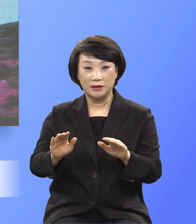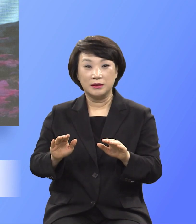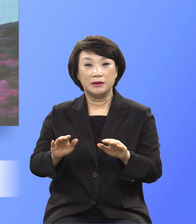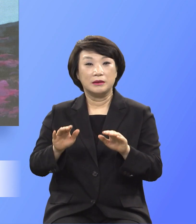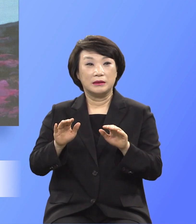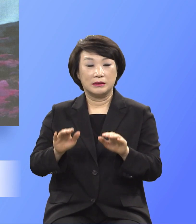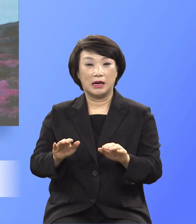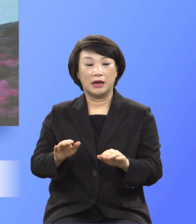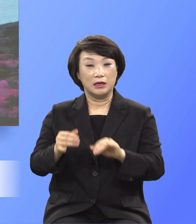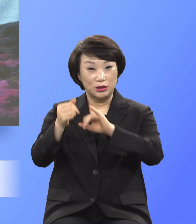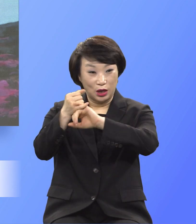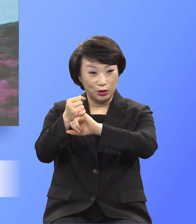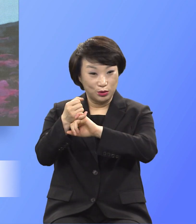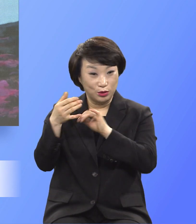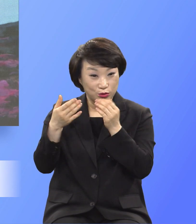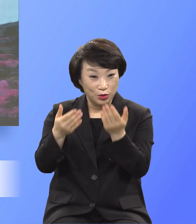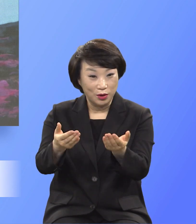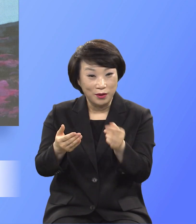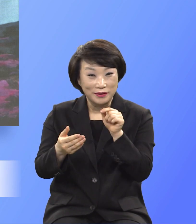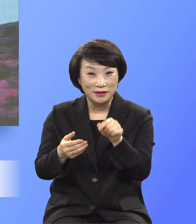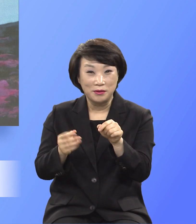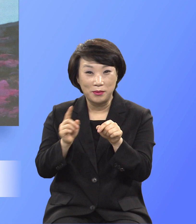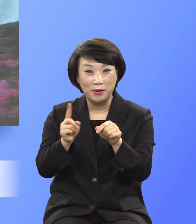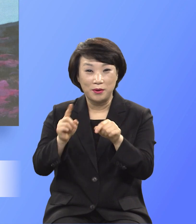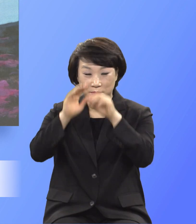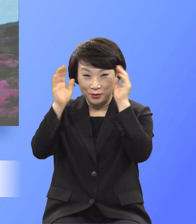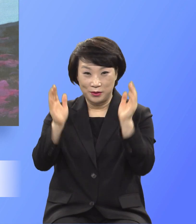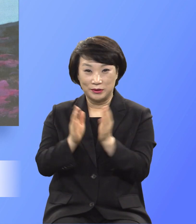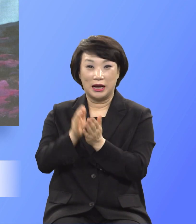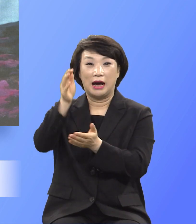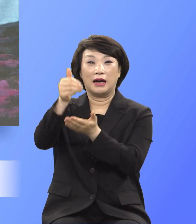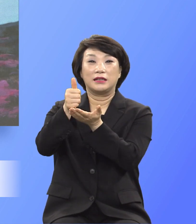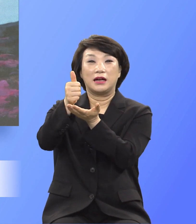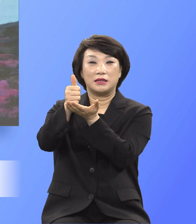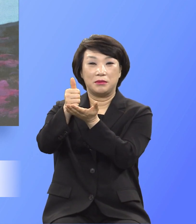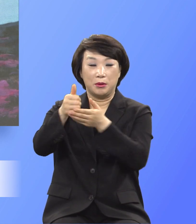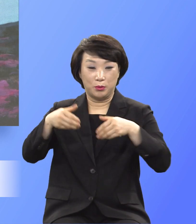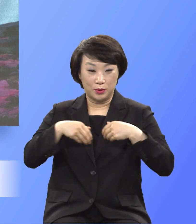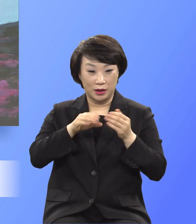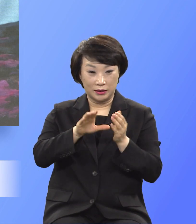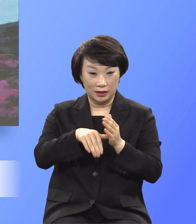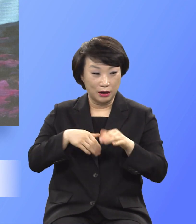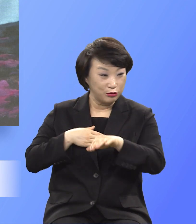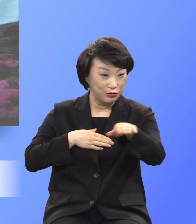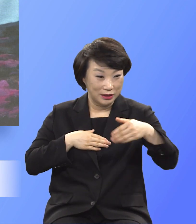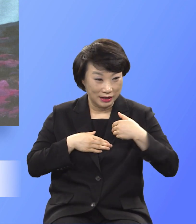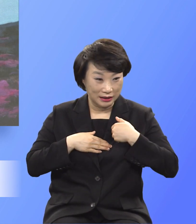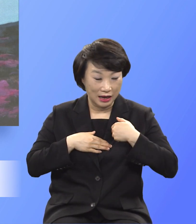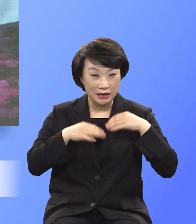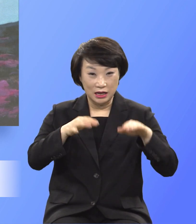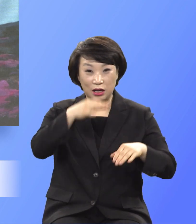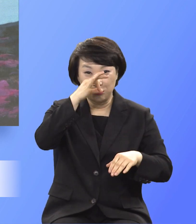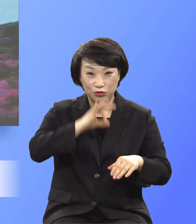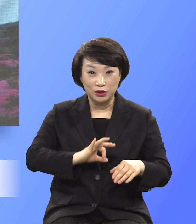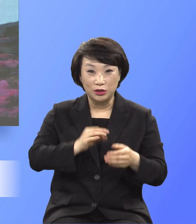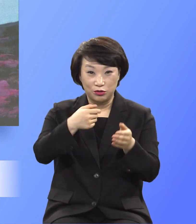약속하신 것은 하나님의 때에 맞춰 인간의 유익을 위하여